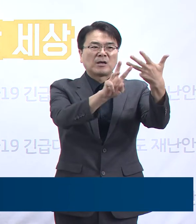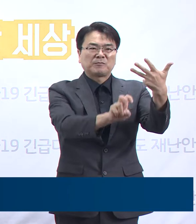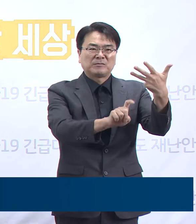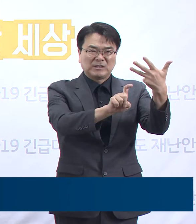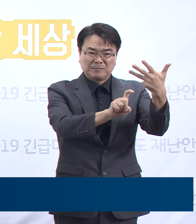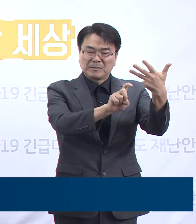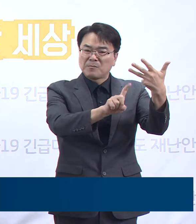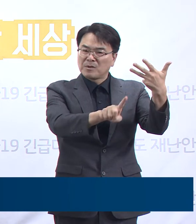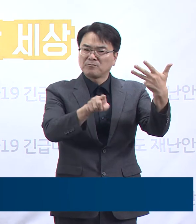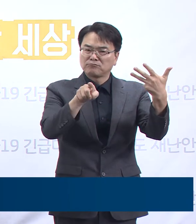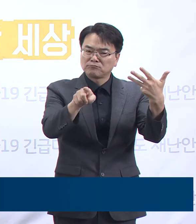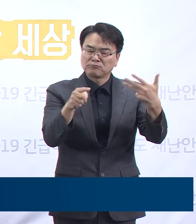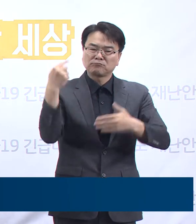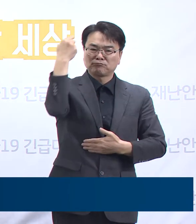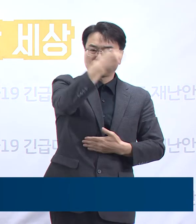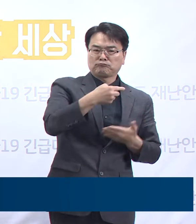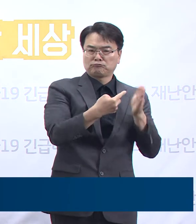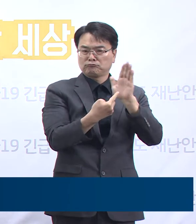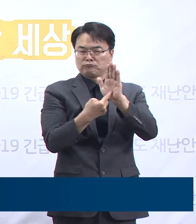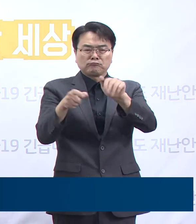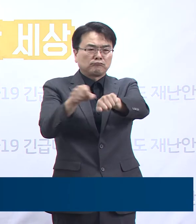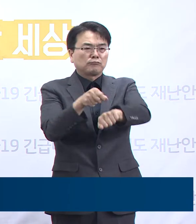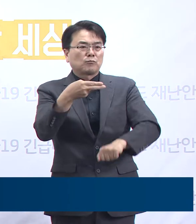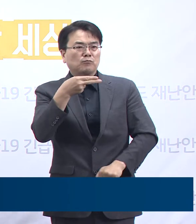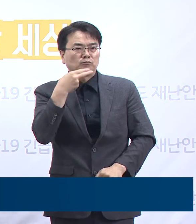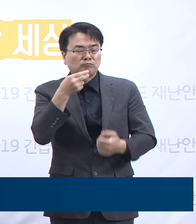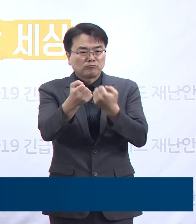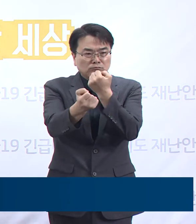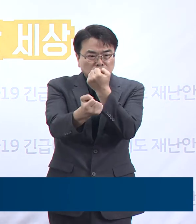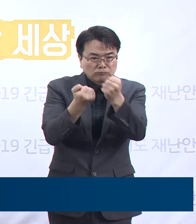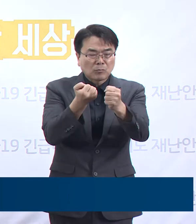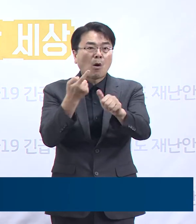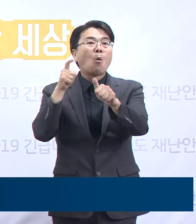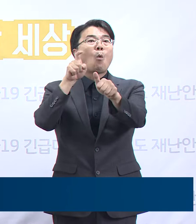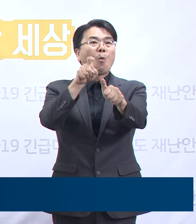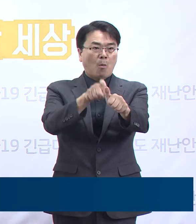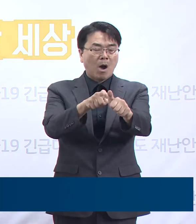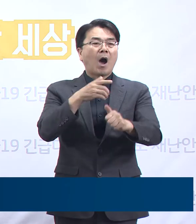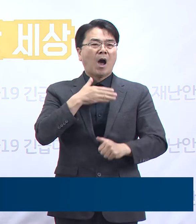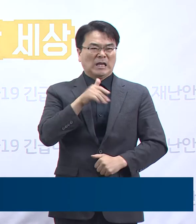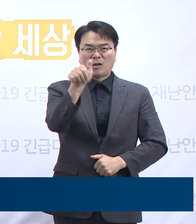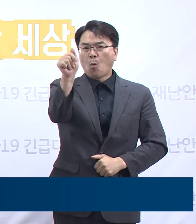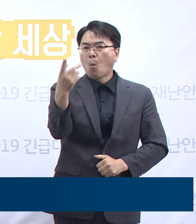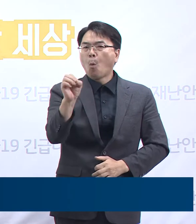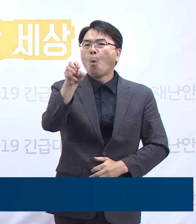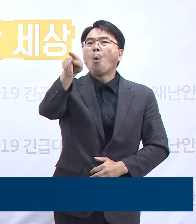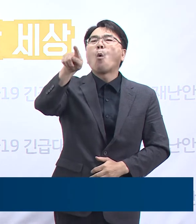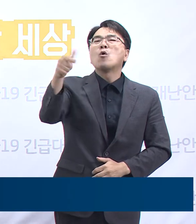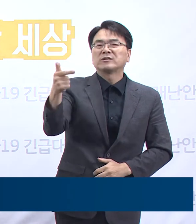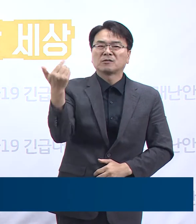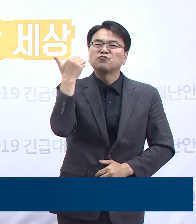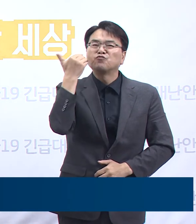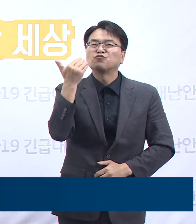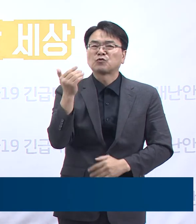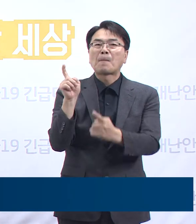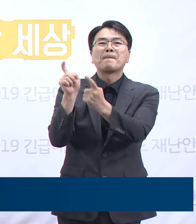조리사가 무증상 상태에서 확진되었는데 기확진된 강원도 홍천 발생자의 접촉자입니다.